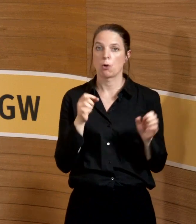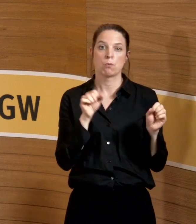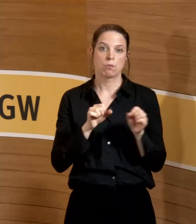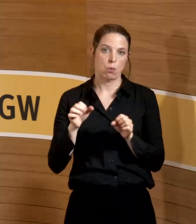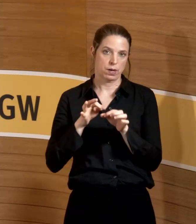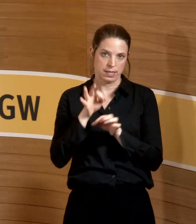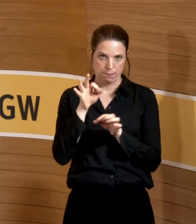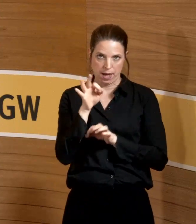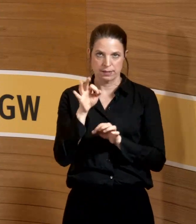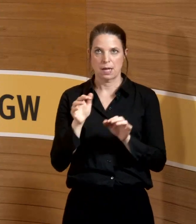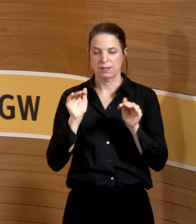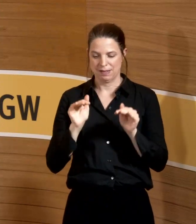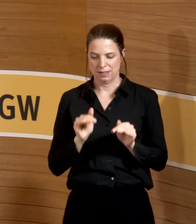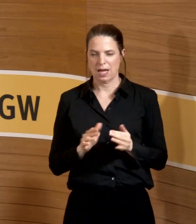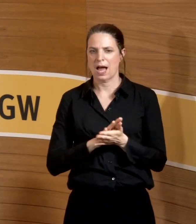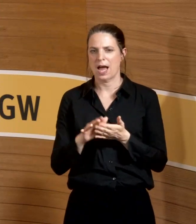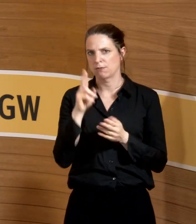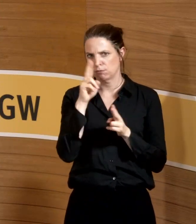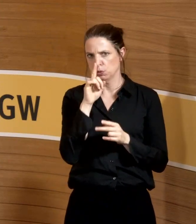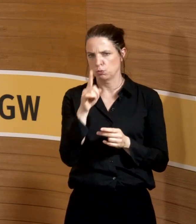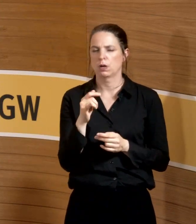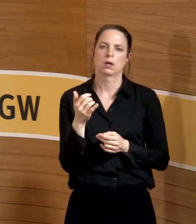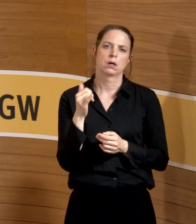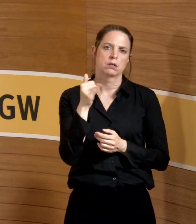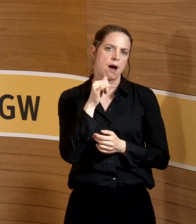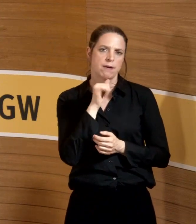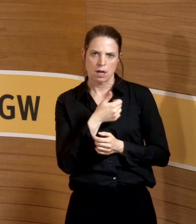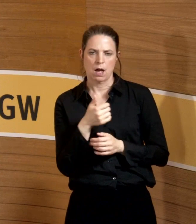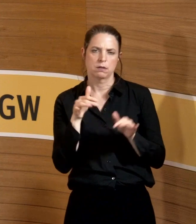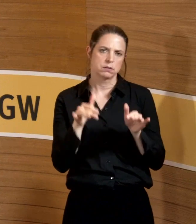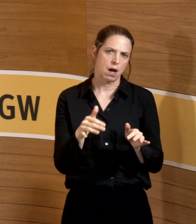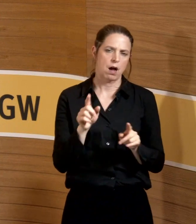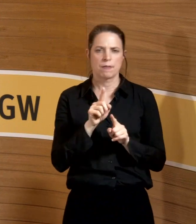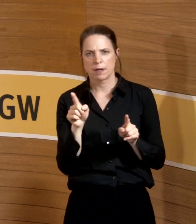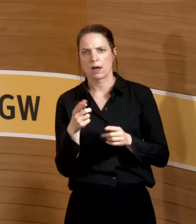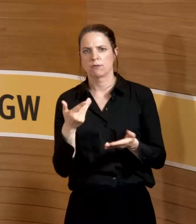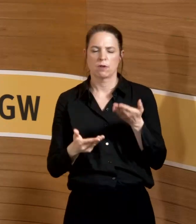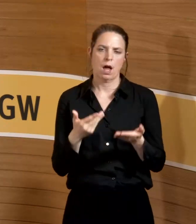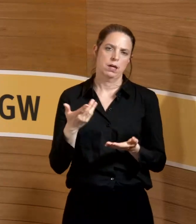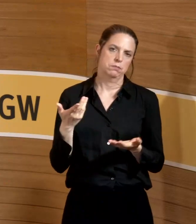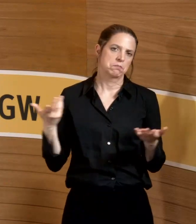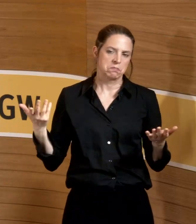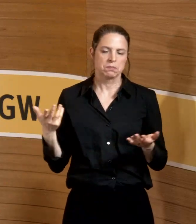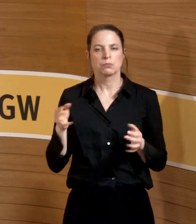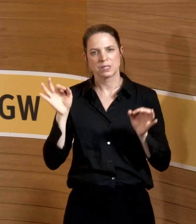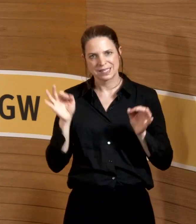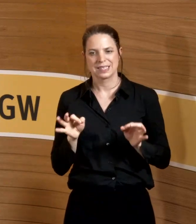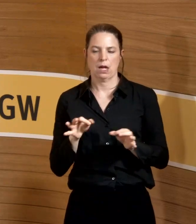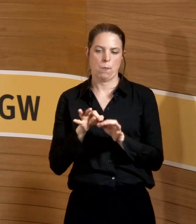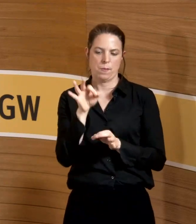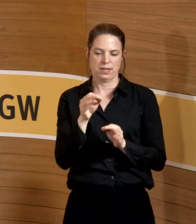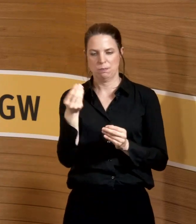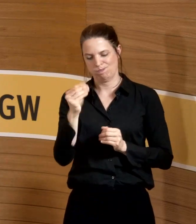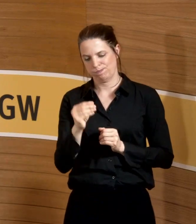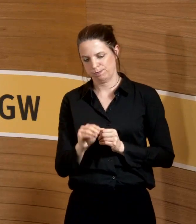Maßnahmen aufgeführt. Dass es nicht einfach sozusagen eine Checkliste ist, ja, haben wir irgendwie und wir haben uns was ausgedacht, sondern dass da eben steht,